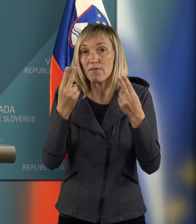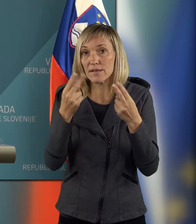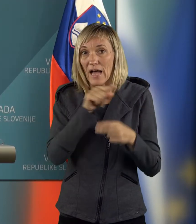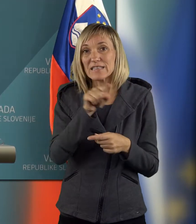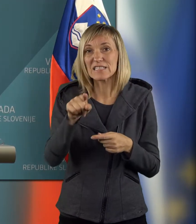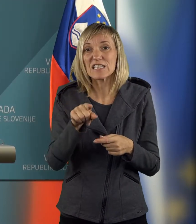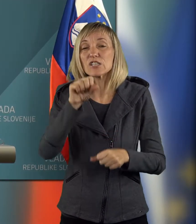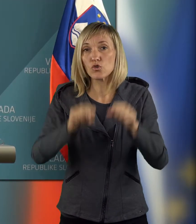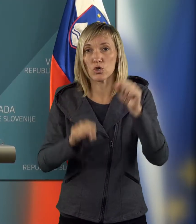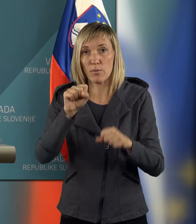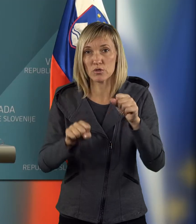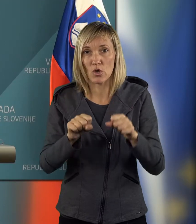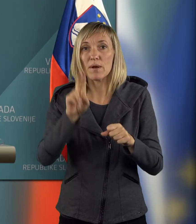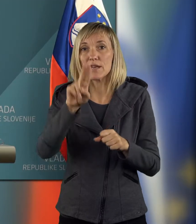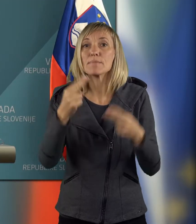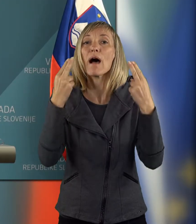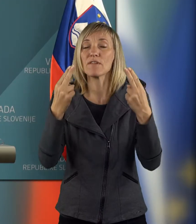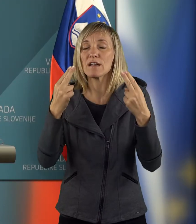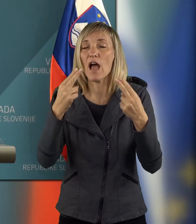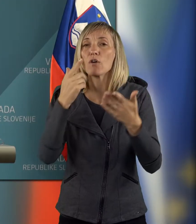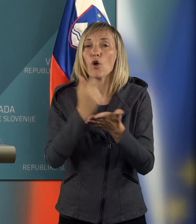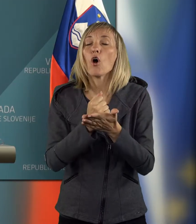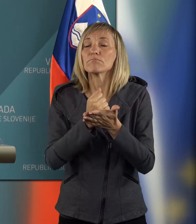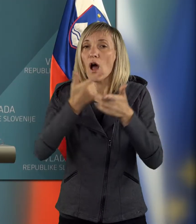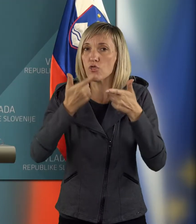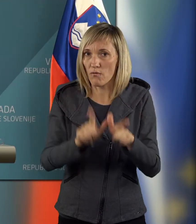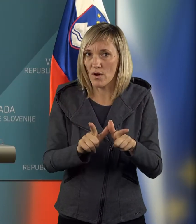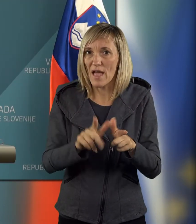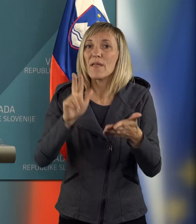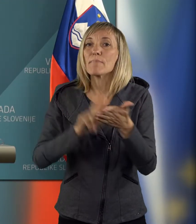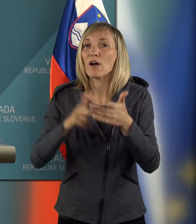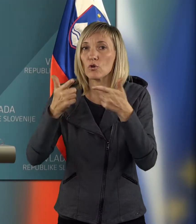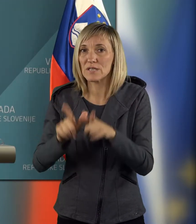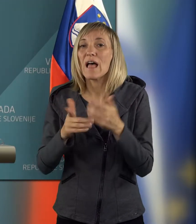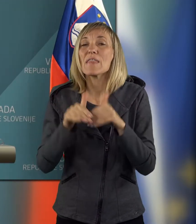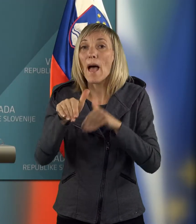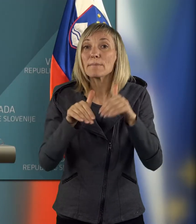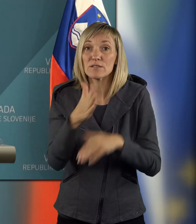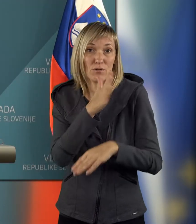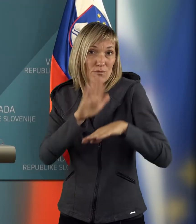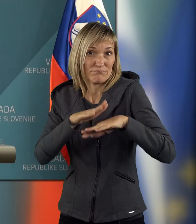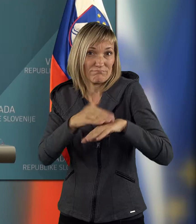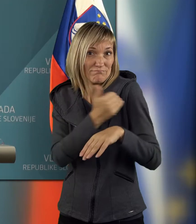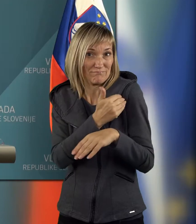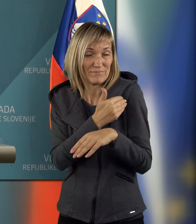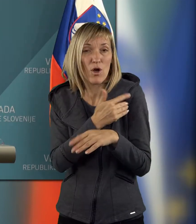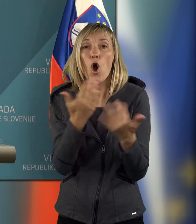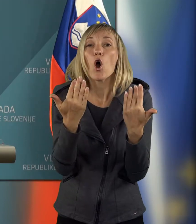tiste, ki so osposobljeni, imajo veljavna dovolenja in koncesije, da ministrstvo sporočijo,